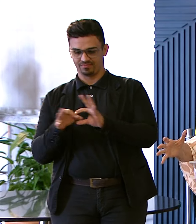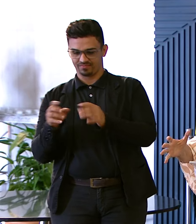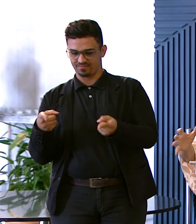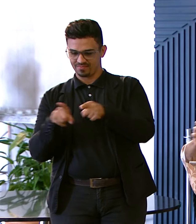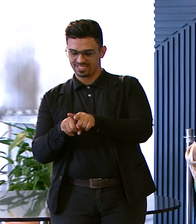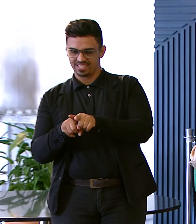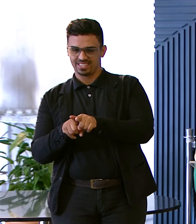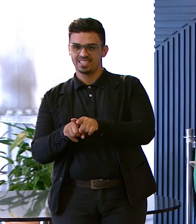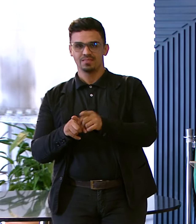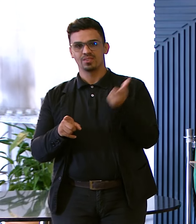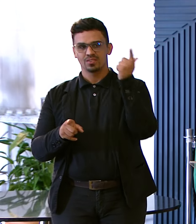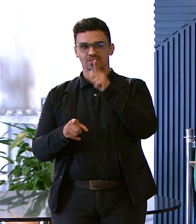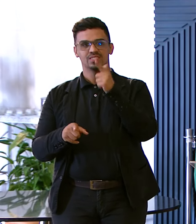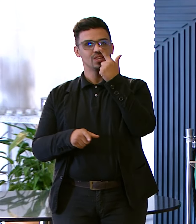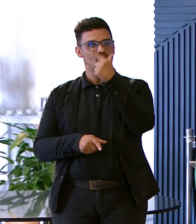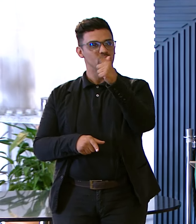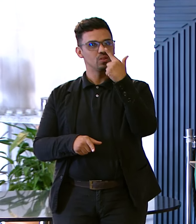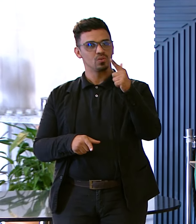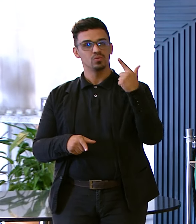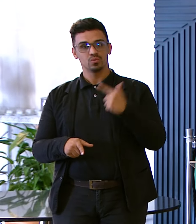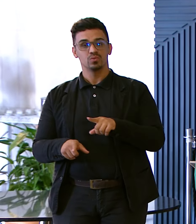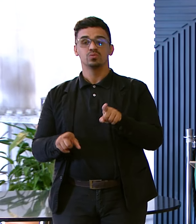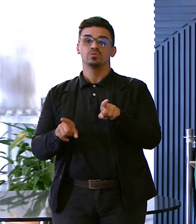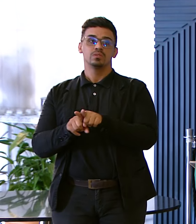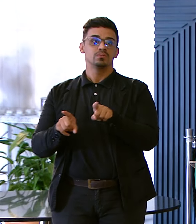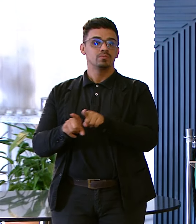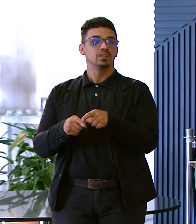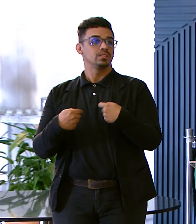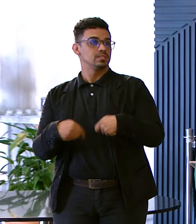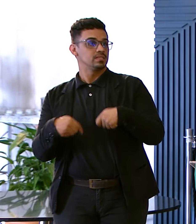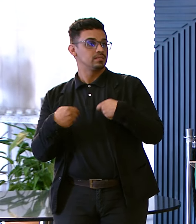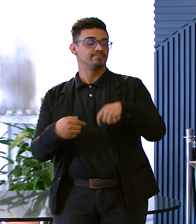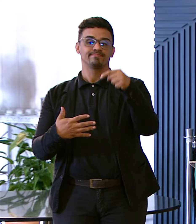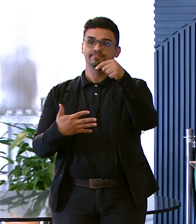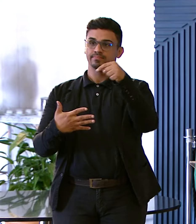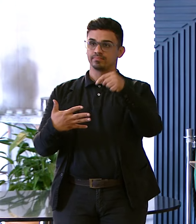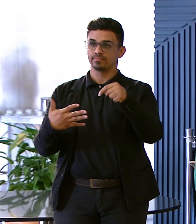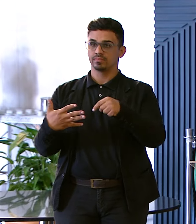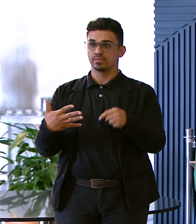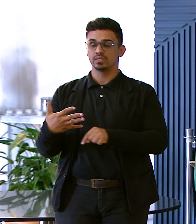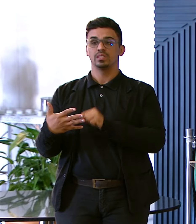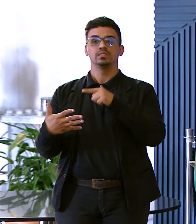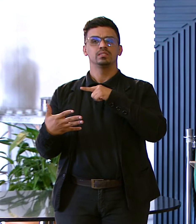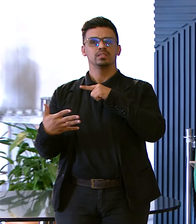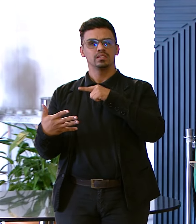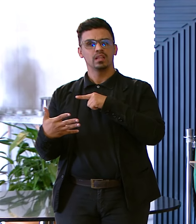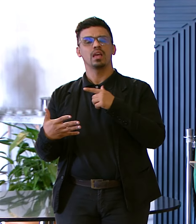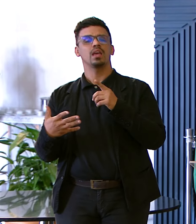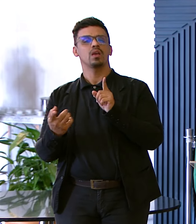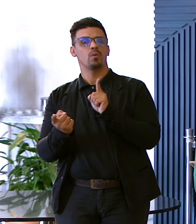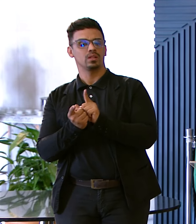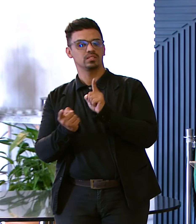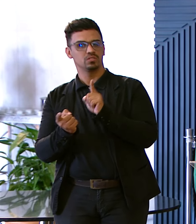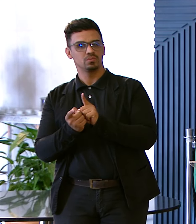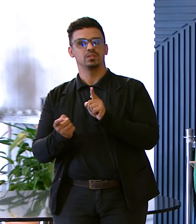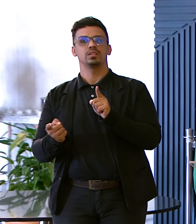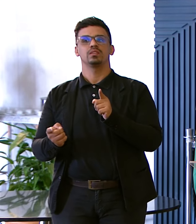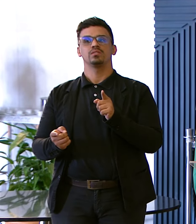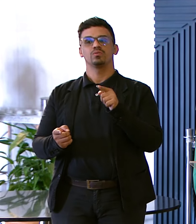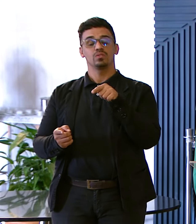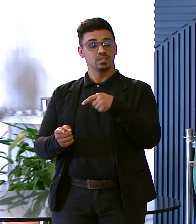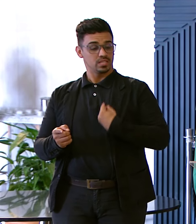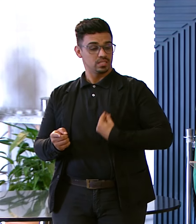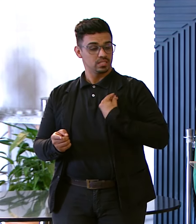Outras parturientes Com outros tipos De necessidades Onde elas são atendidas E estão